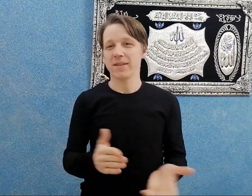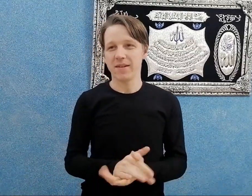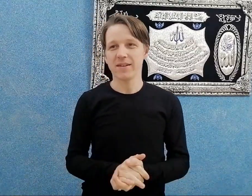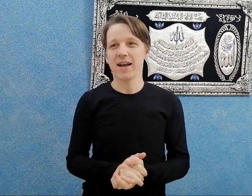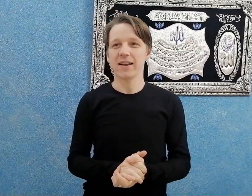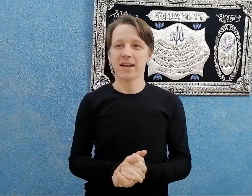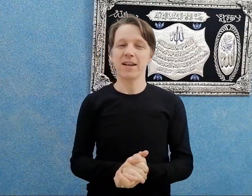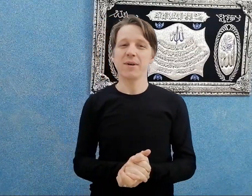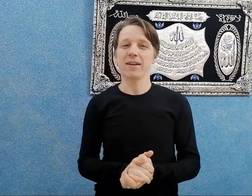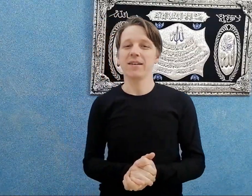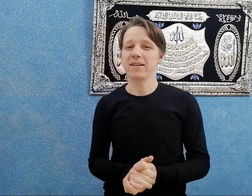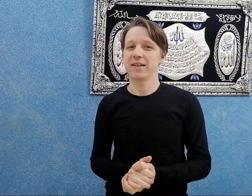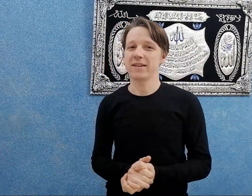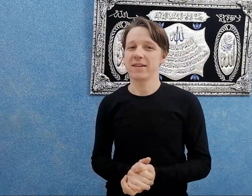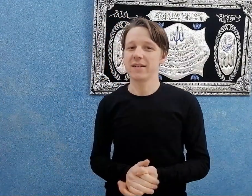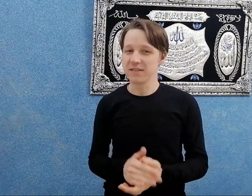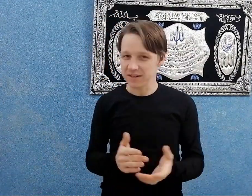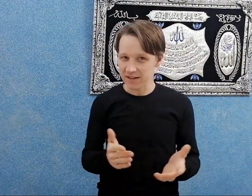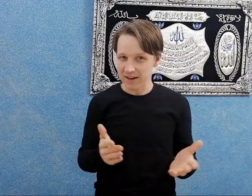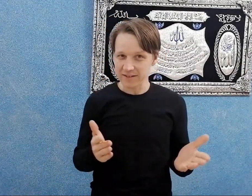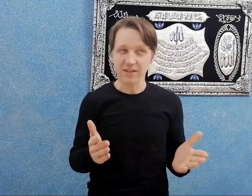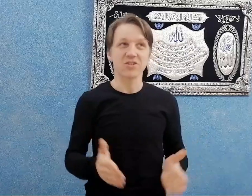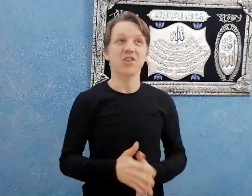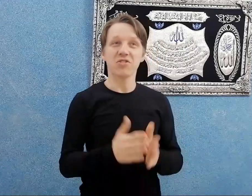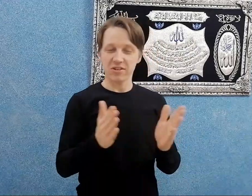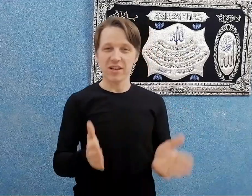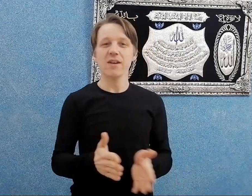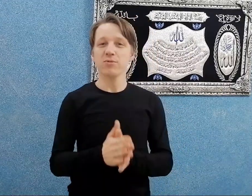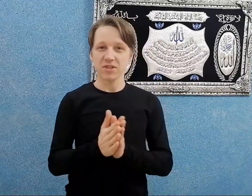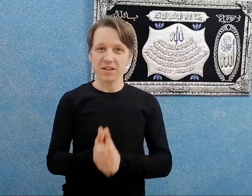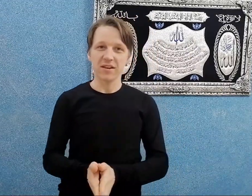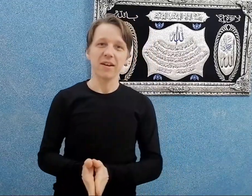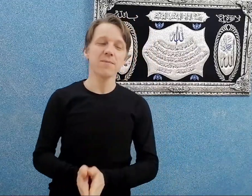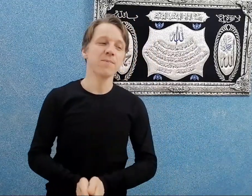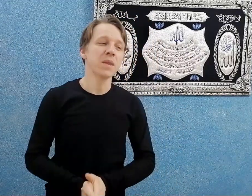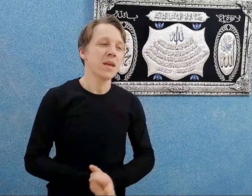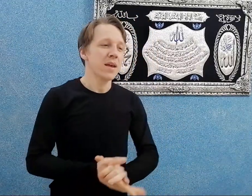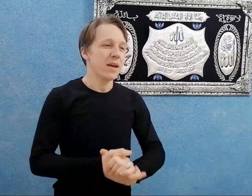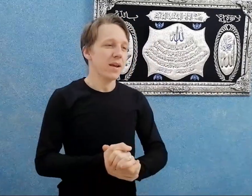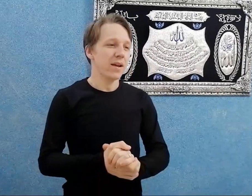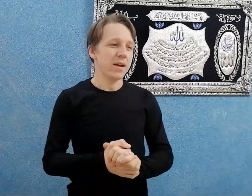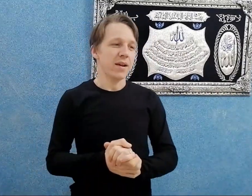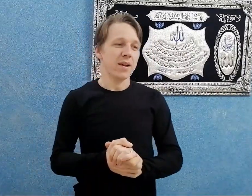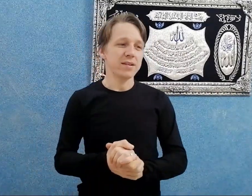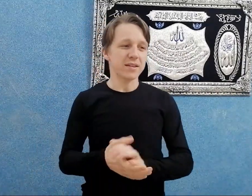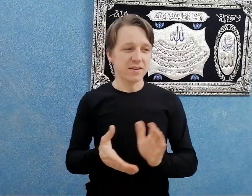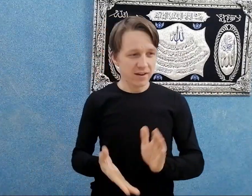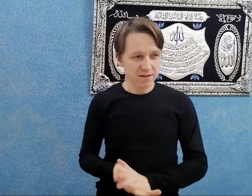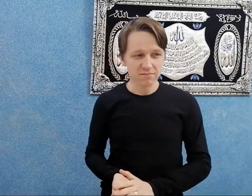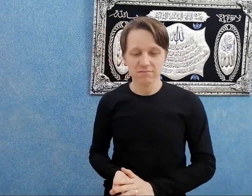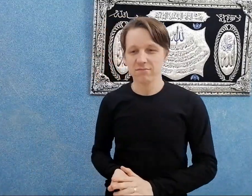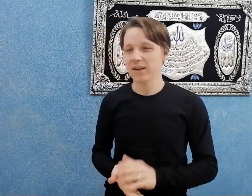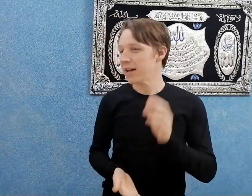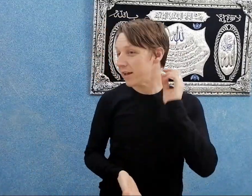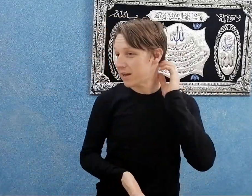النهاردة هنتكلم عن عن الاسكندرانية واسكندرية. اه اسكندرية هي